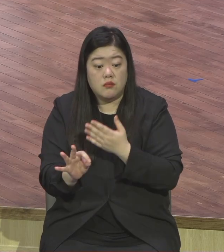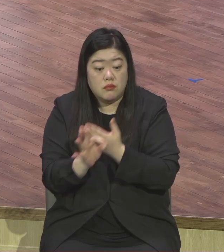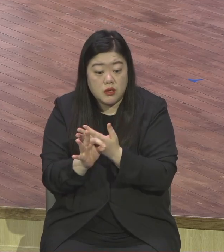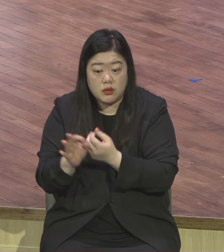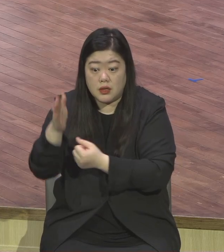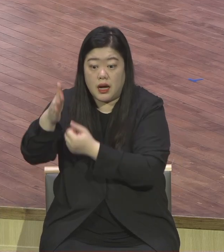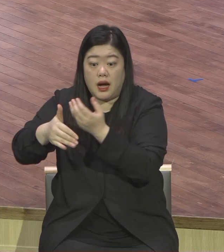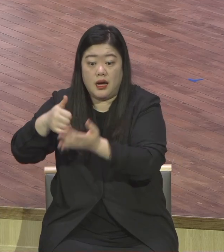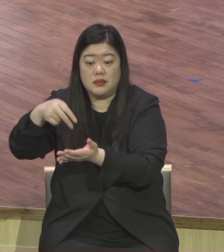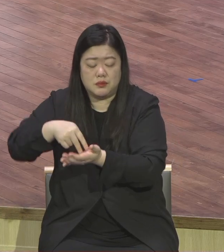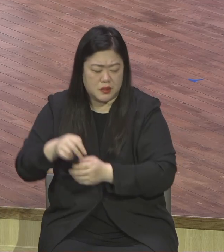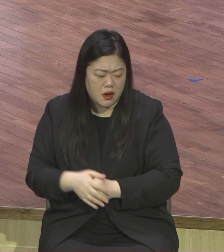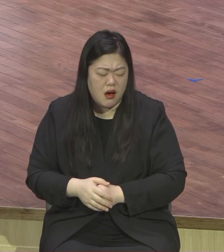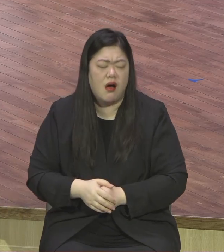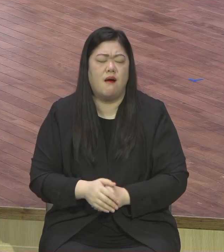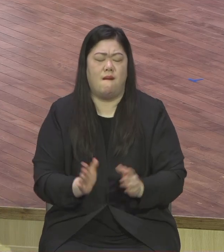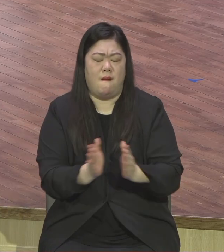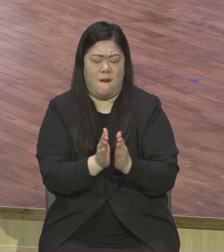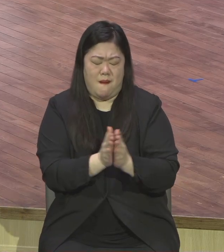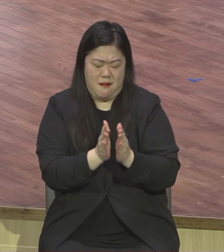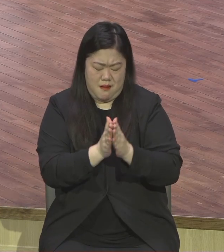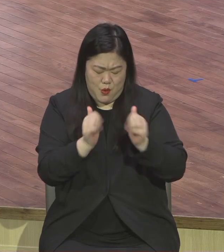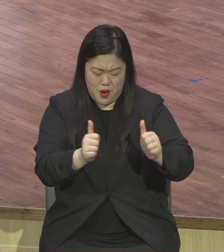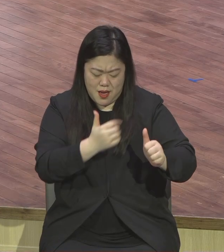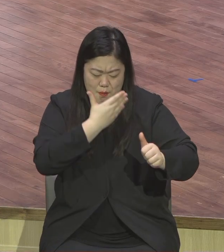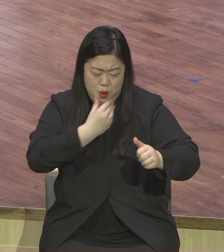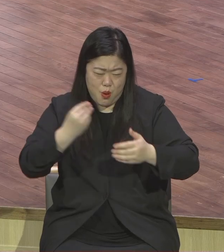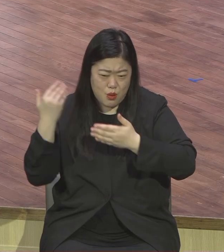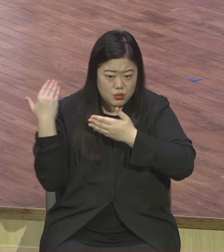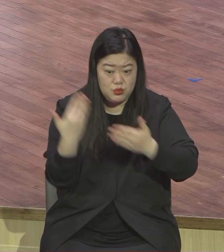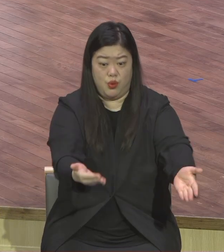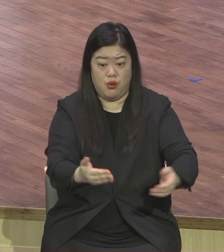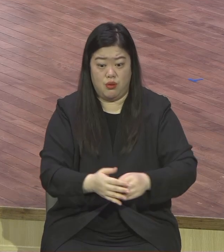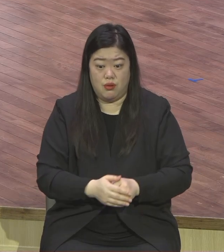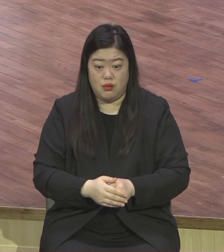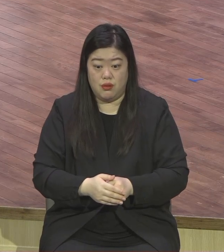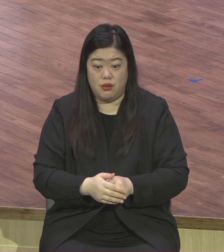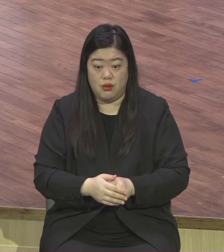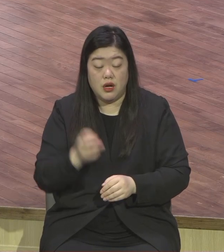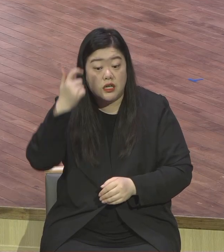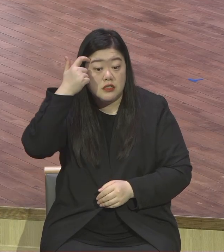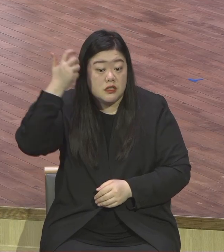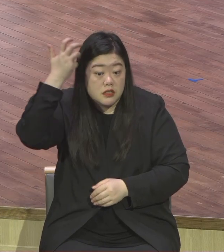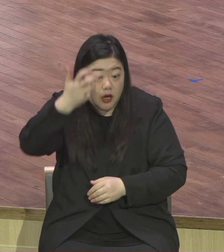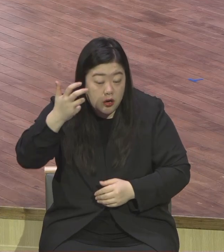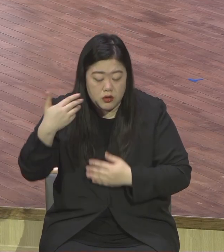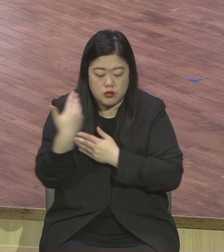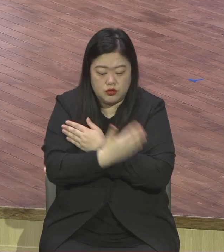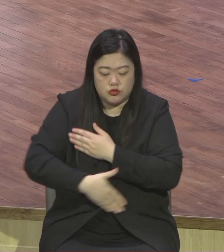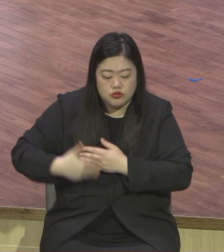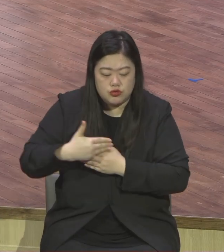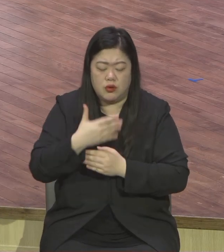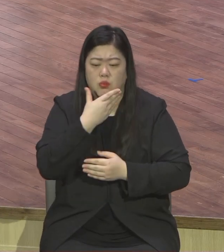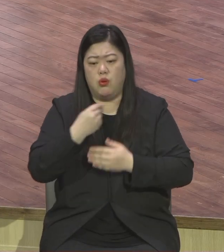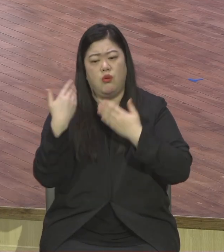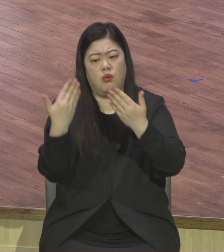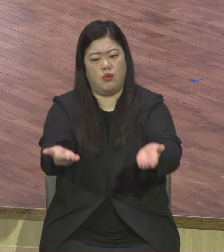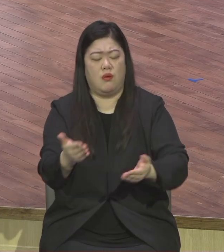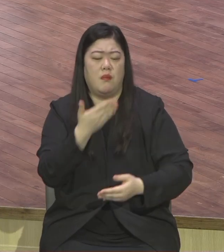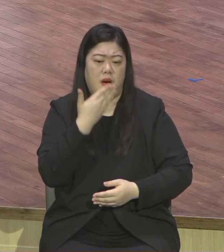영육간에 축복하신다니까요. 영육간에 그래서 뭔가가 잘못되어 있기 때문에 지금 힘든